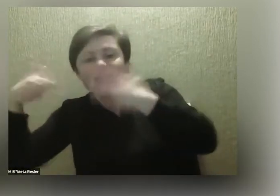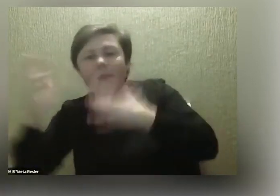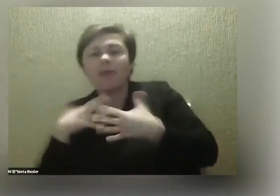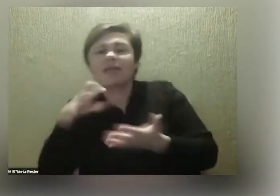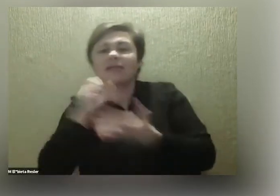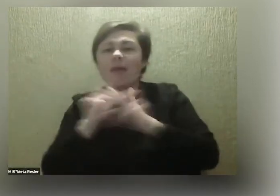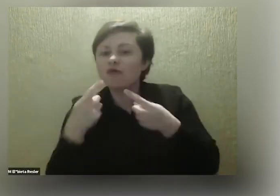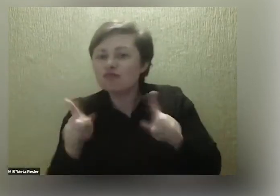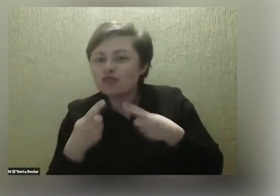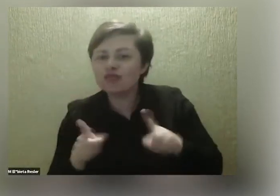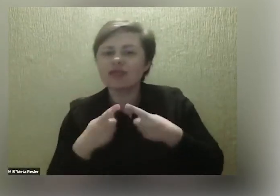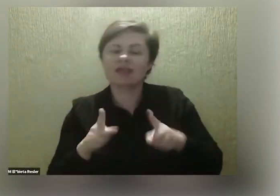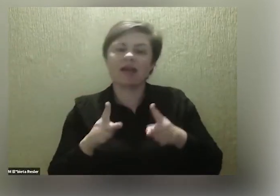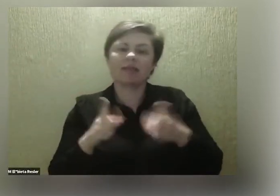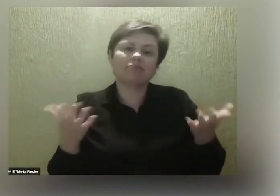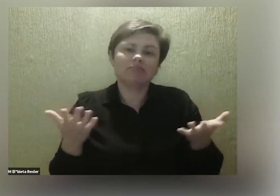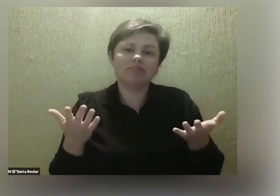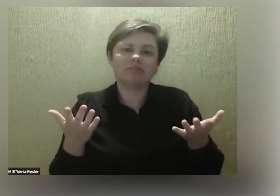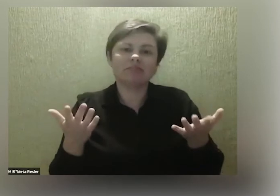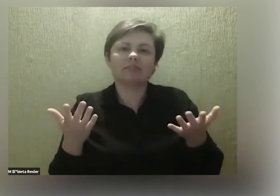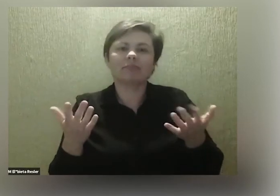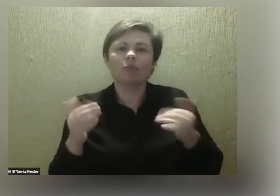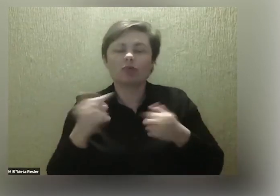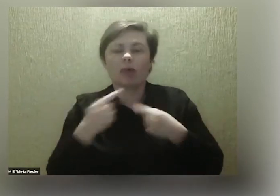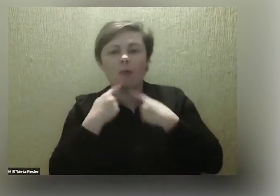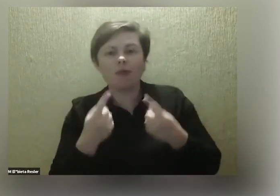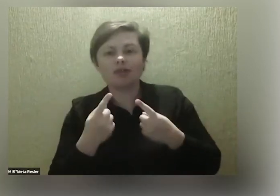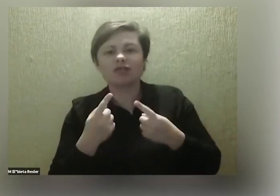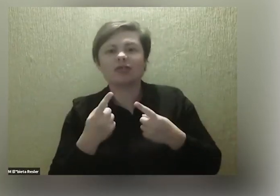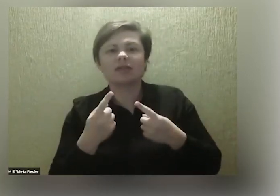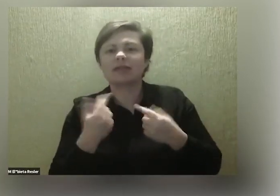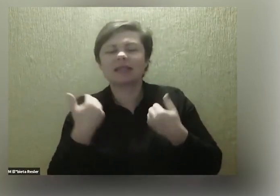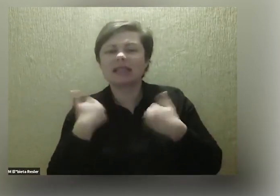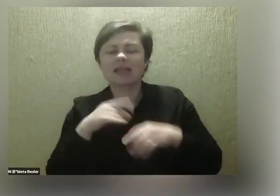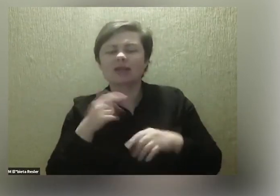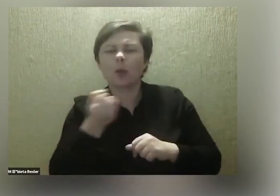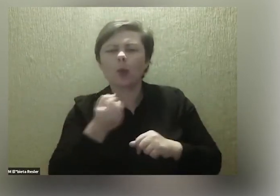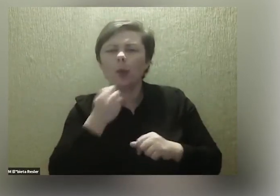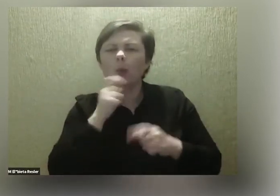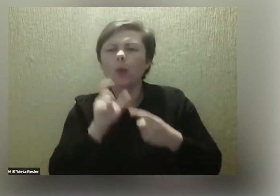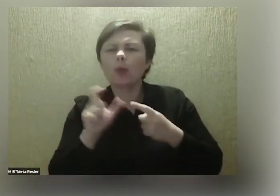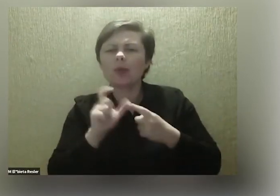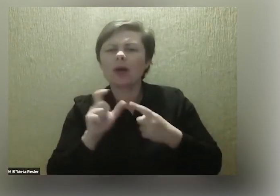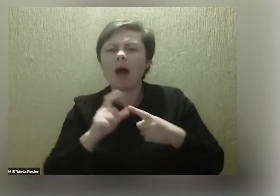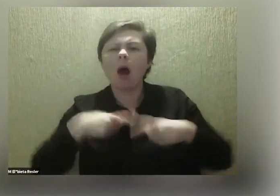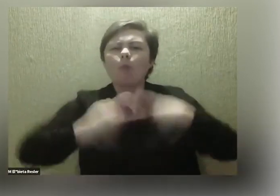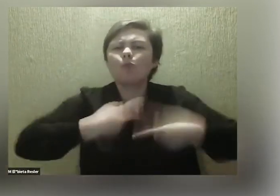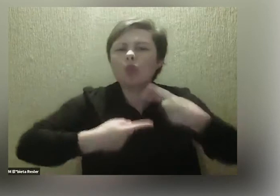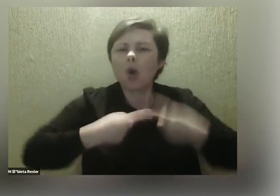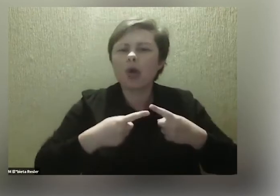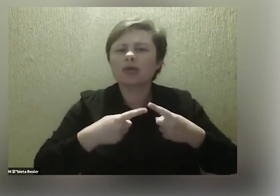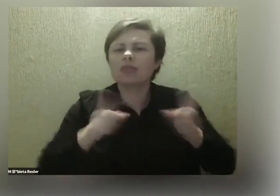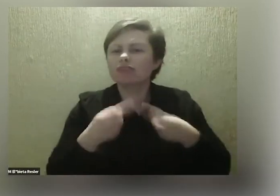powiedzmy, no nie chcę tutaj używać słowa producentem muzycznym, bo